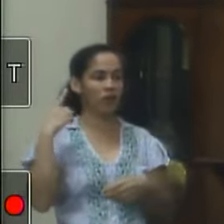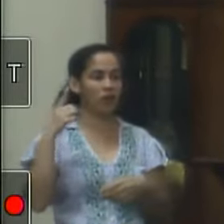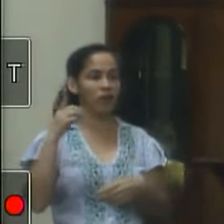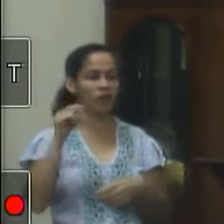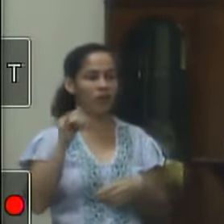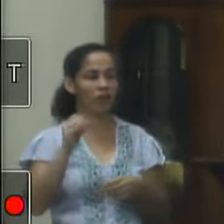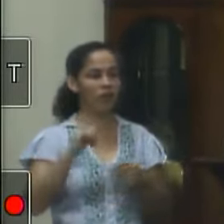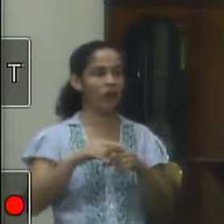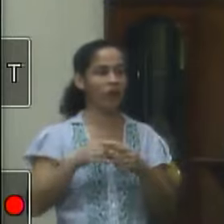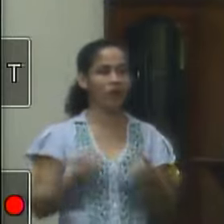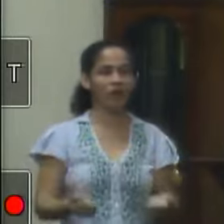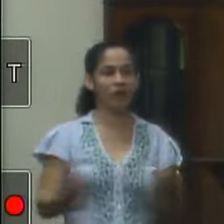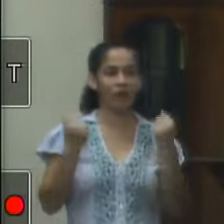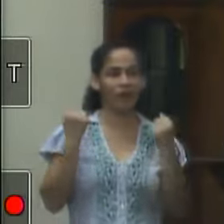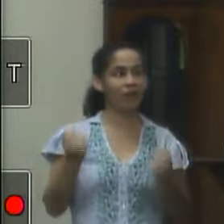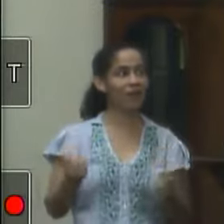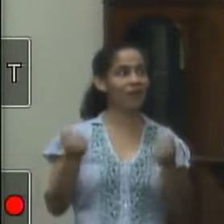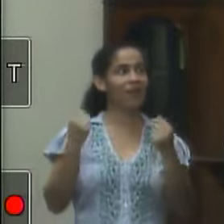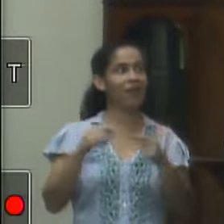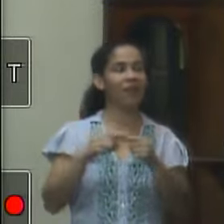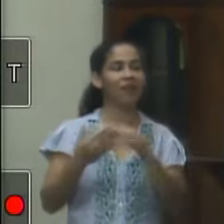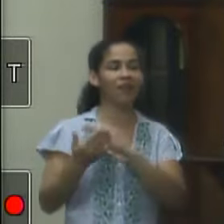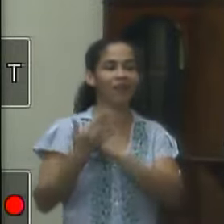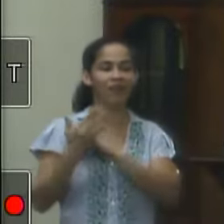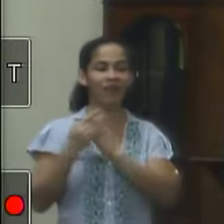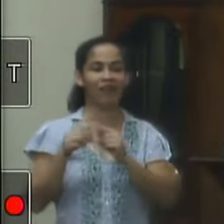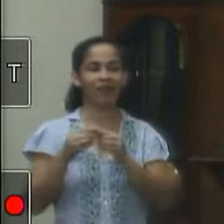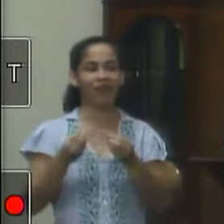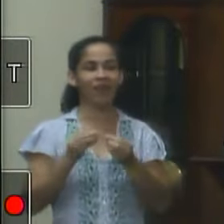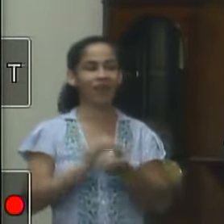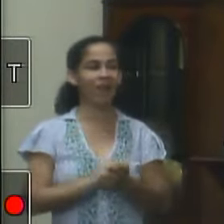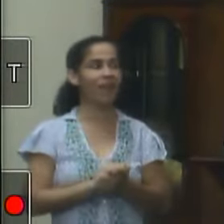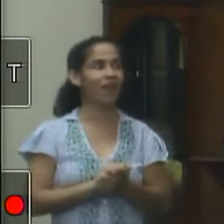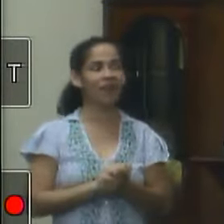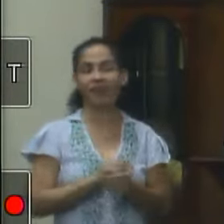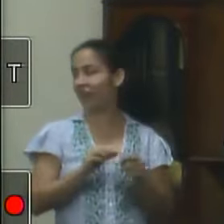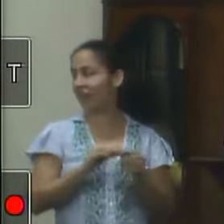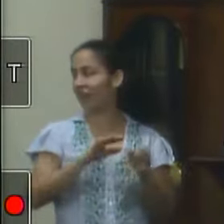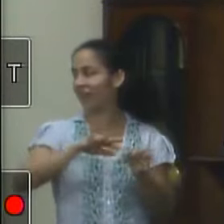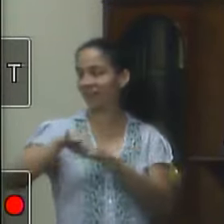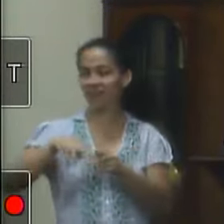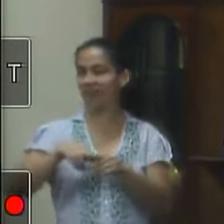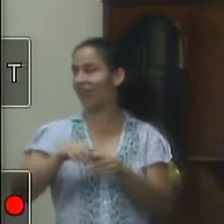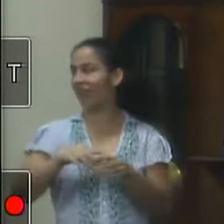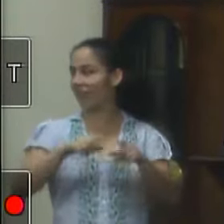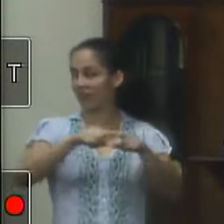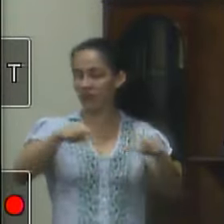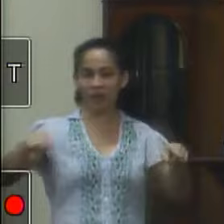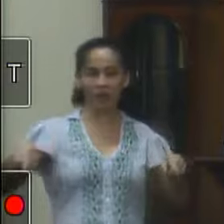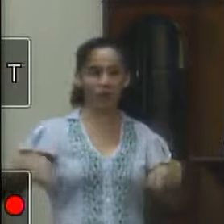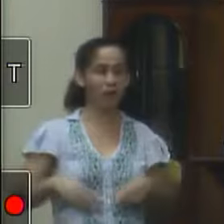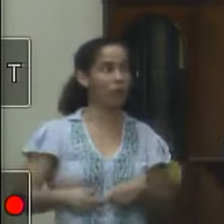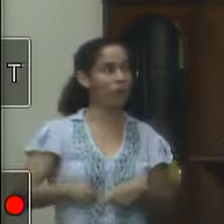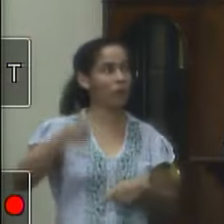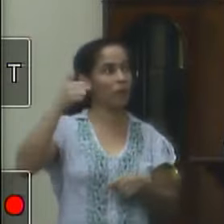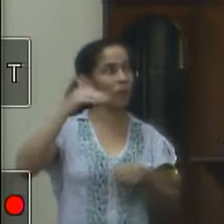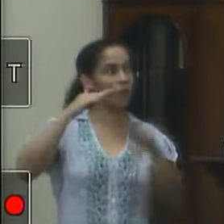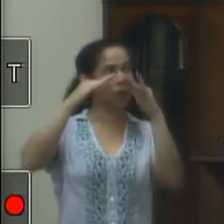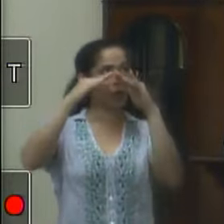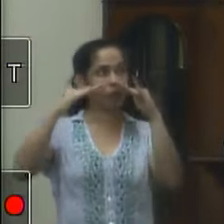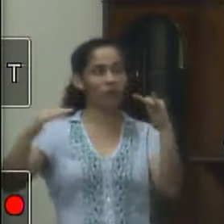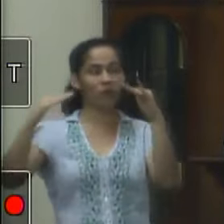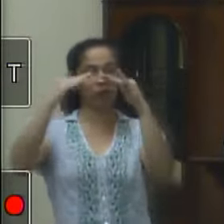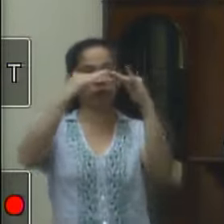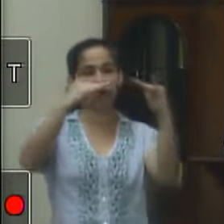participação lá naquela academia foi olha, foi lindo e a gente vai tirar de lá mas para um espaço muito melhor volto a dizer chego na